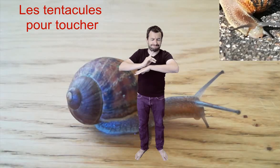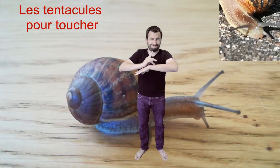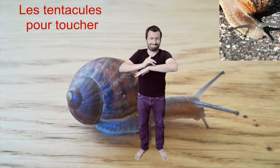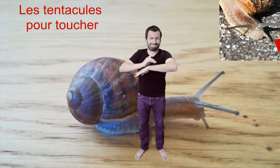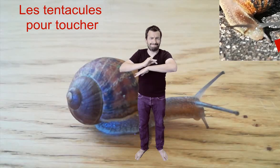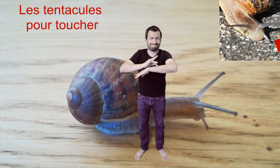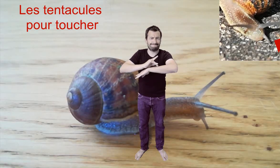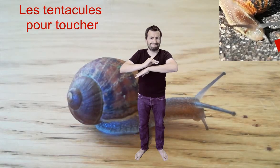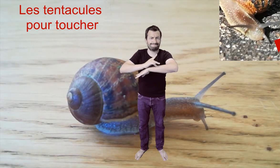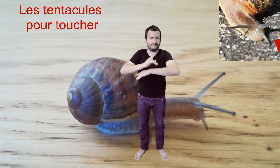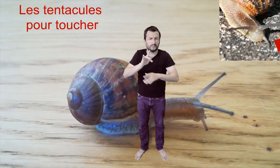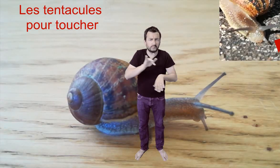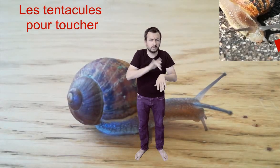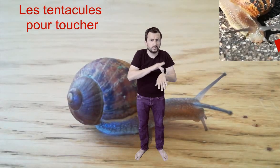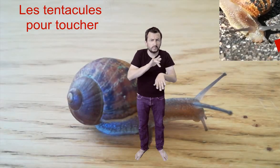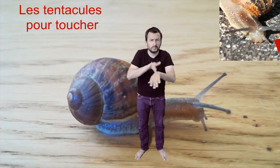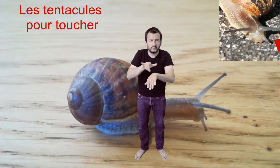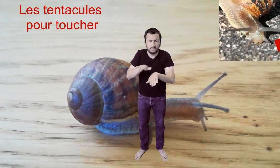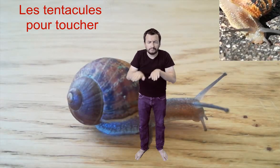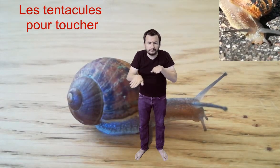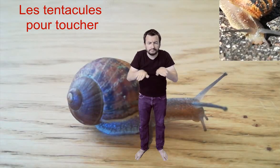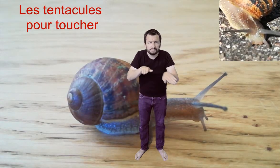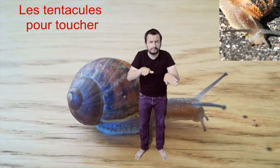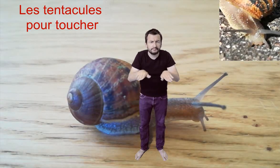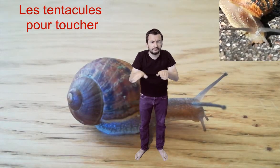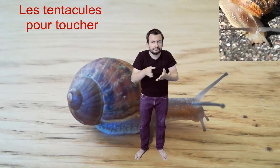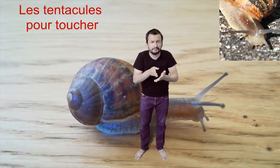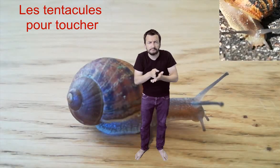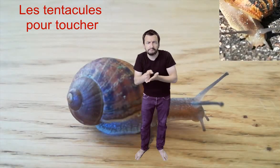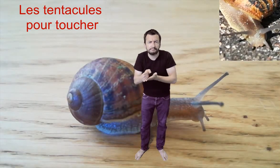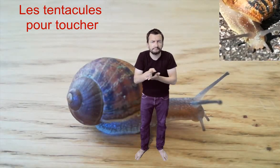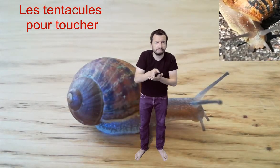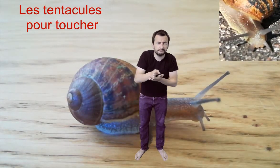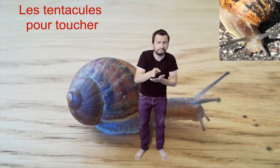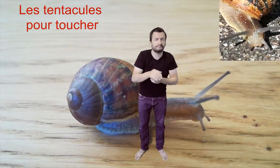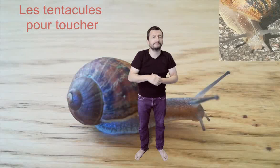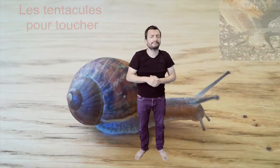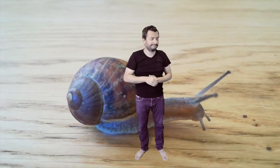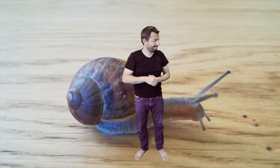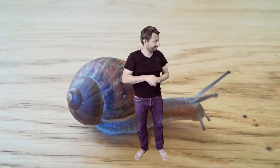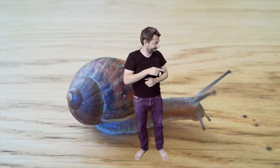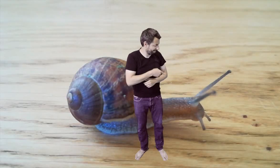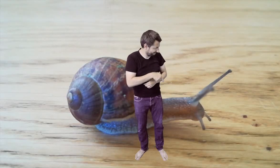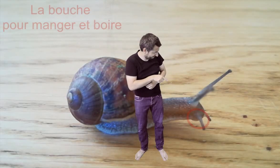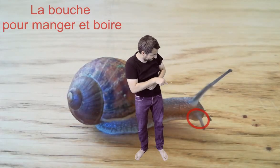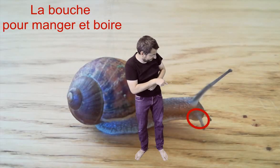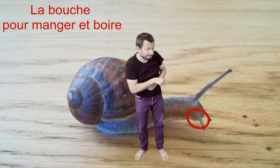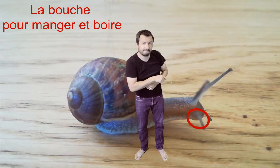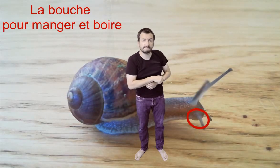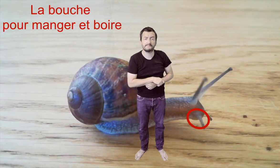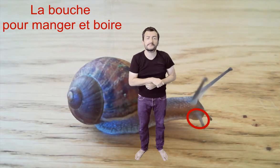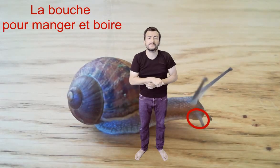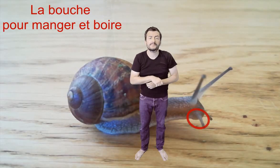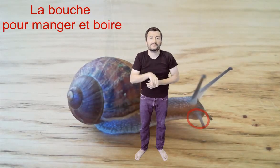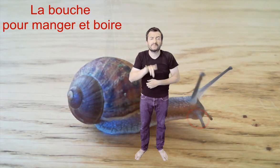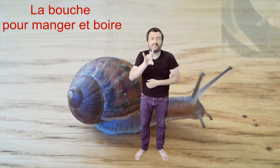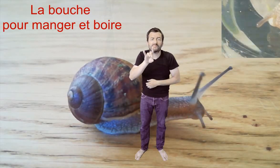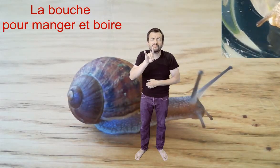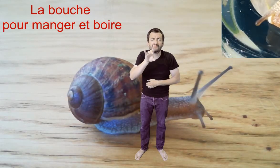Cela lui permet de pouvoir évaluer le sol lorsqu'il souhaite se déplacer et se repérer. En dessous, il y a sa